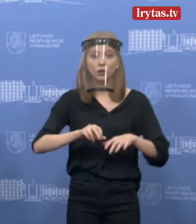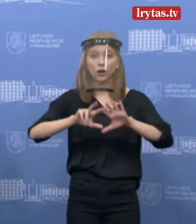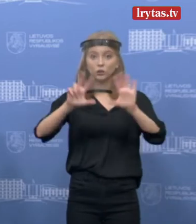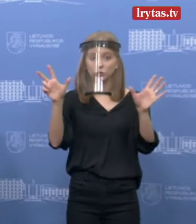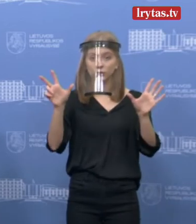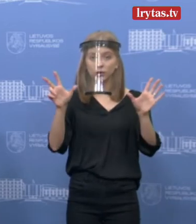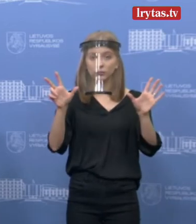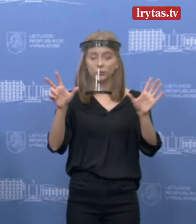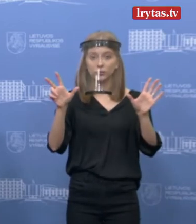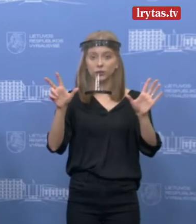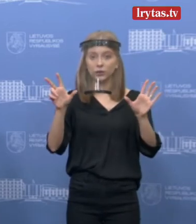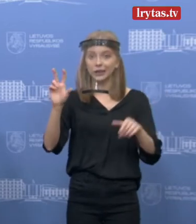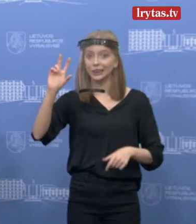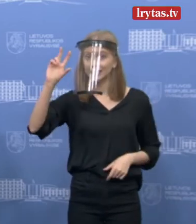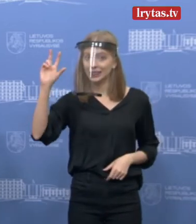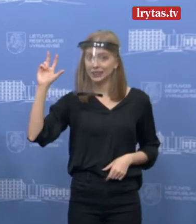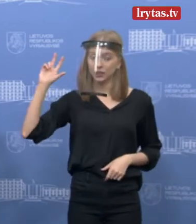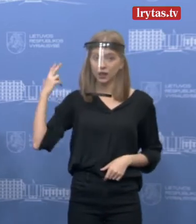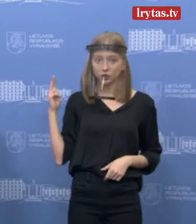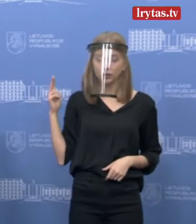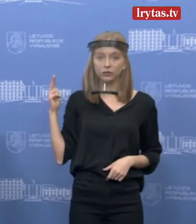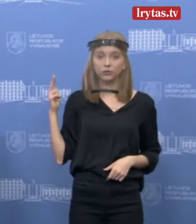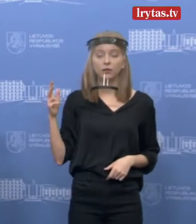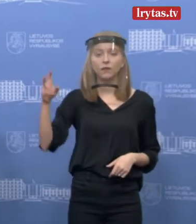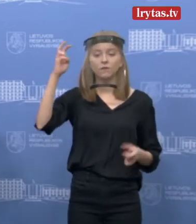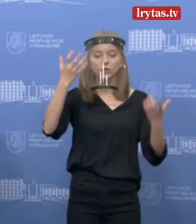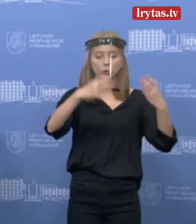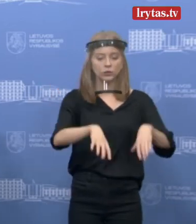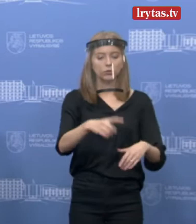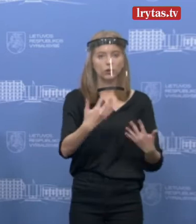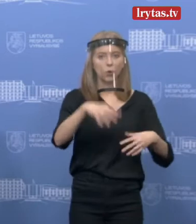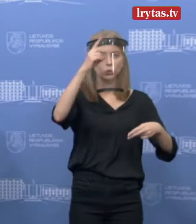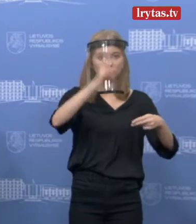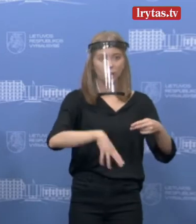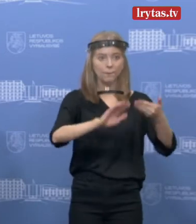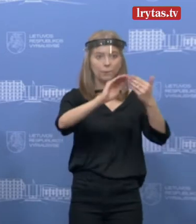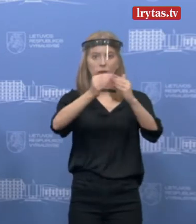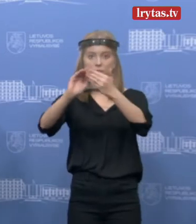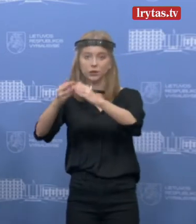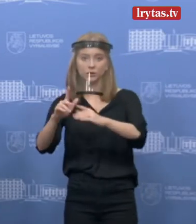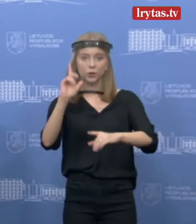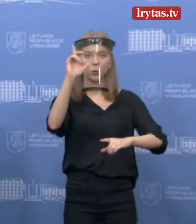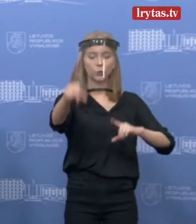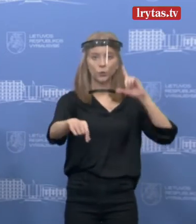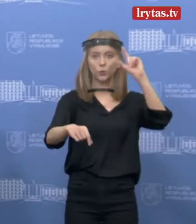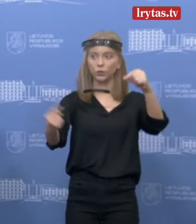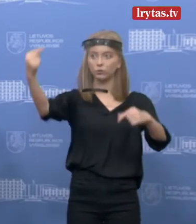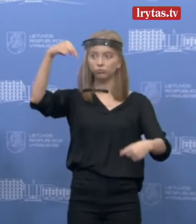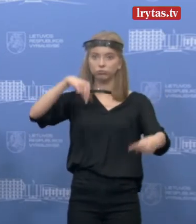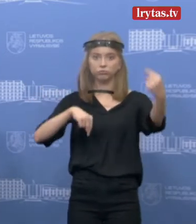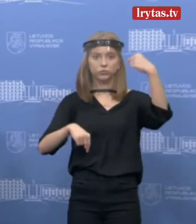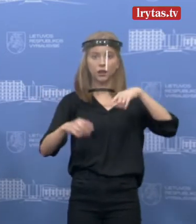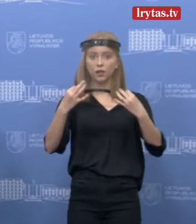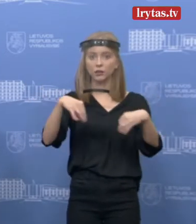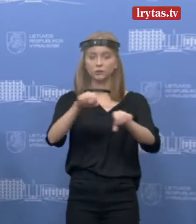tai yra trečiadienį, vyriausybė priėmė sprendimą, kad bus ribojimas įvažiavimas į miestus, tik tai tada buvo įmanoma žinoti,